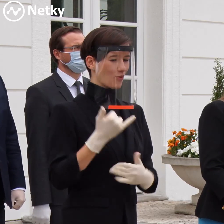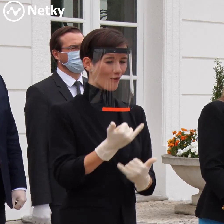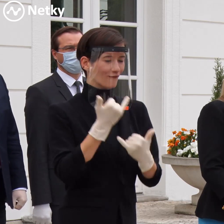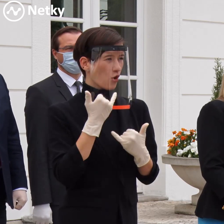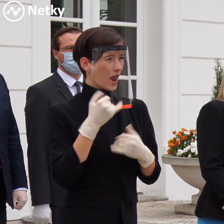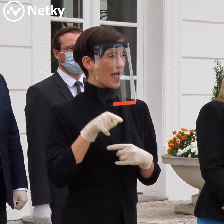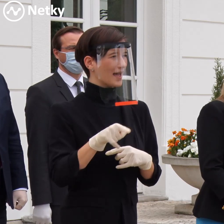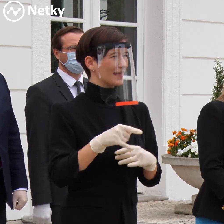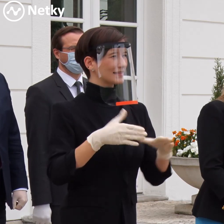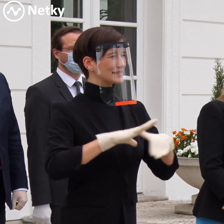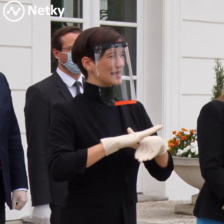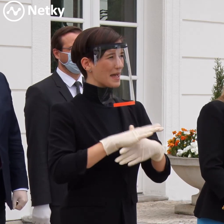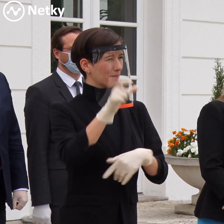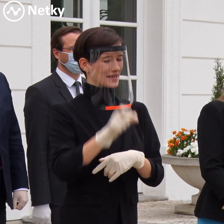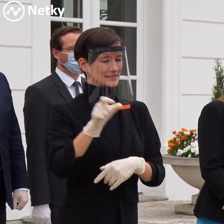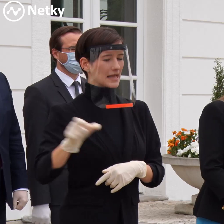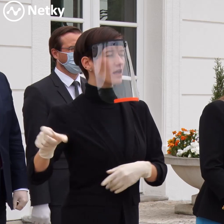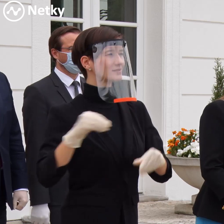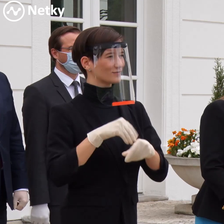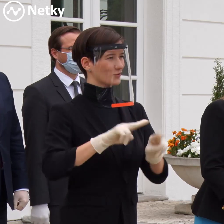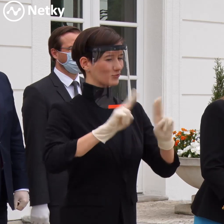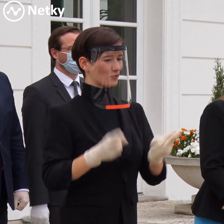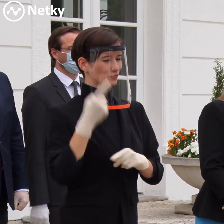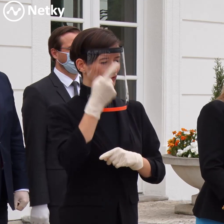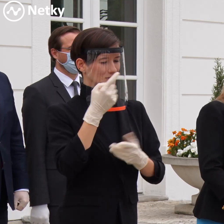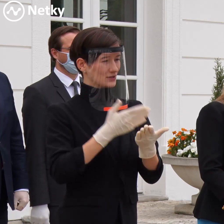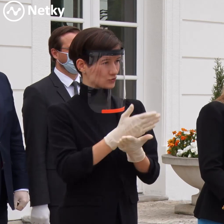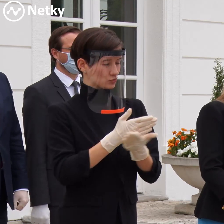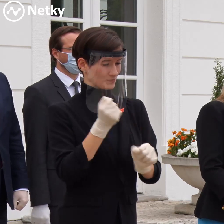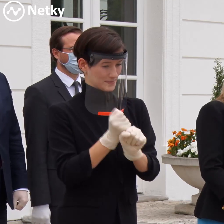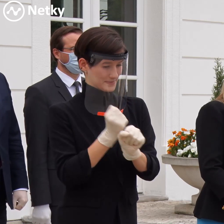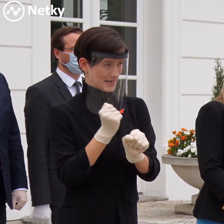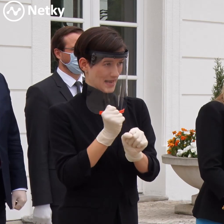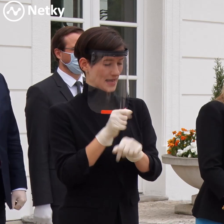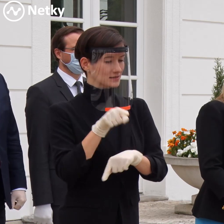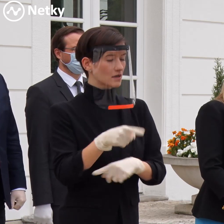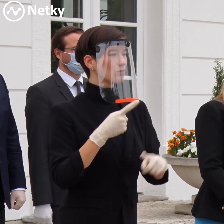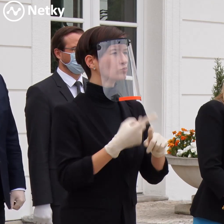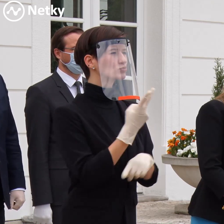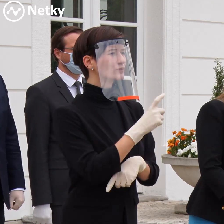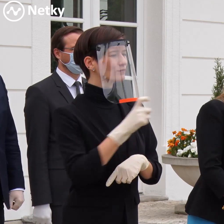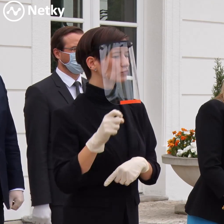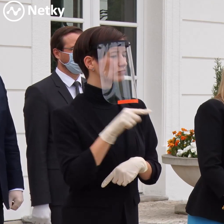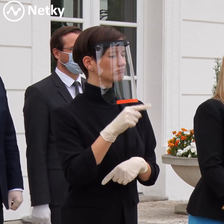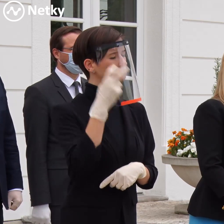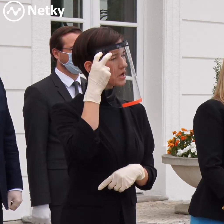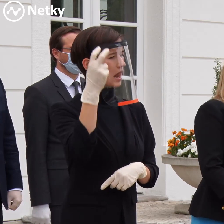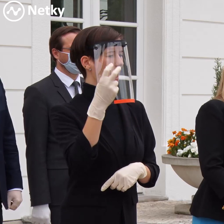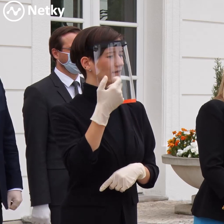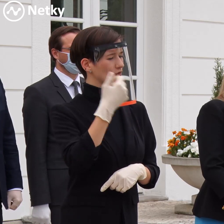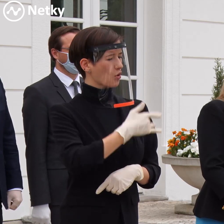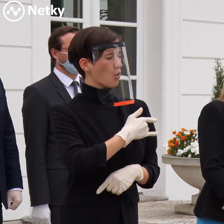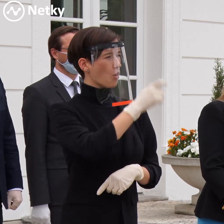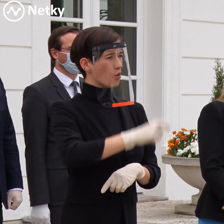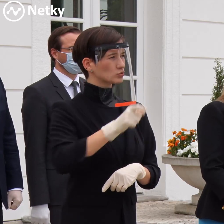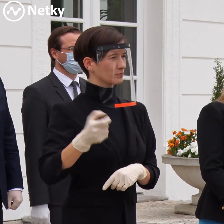Slovensku a takisto s predstaviteľmi vyšších územných celkov ohľadom zabezpečovania služieb a problémov v praxi. Dnes som